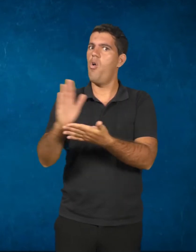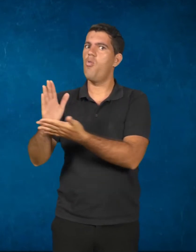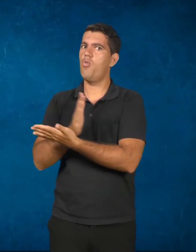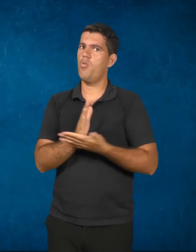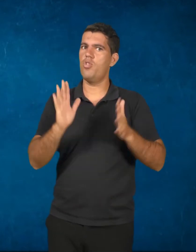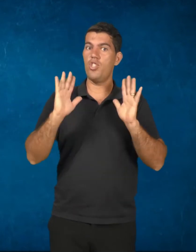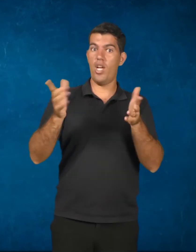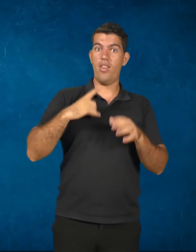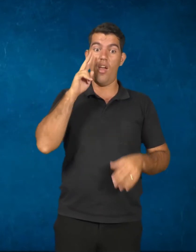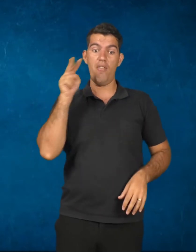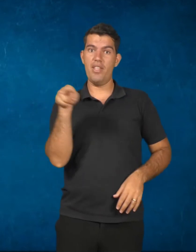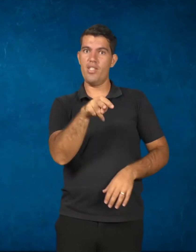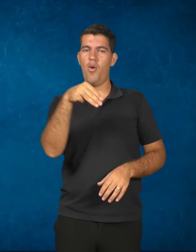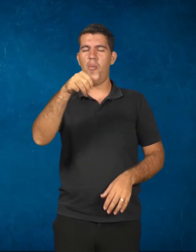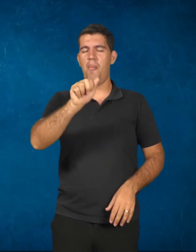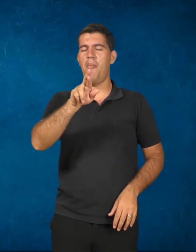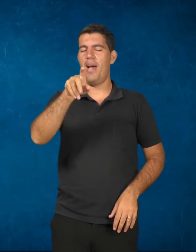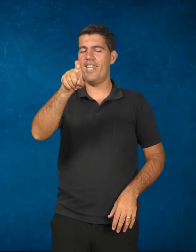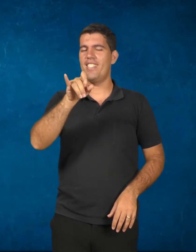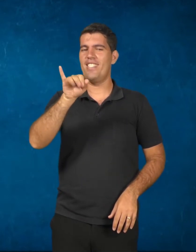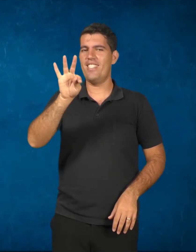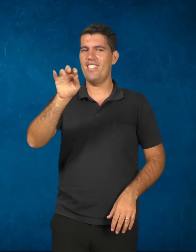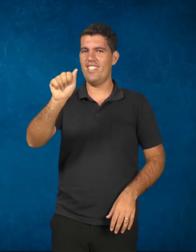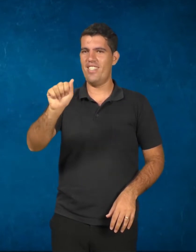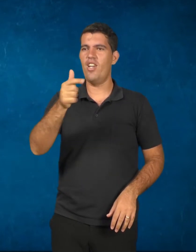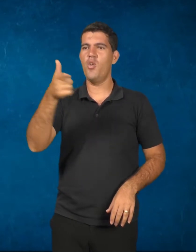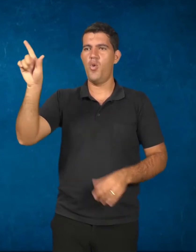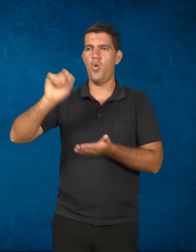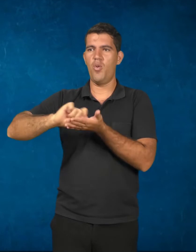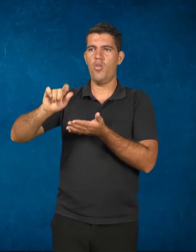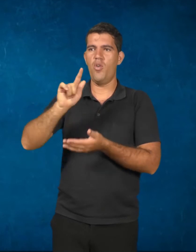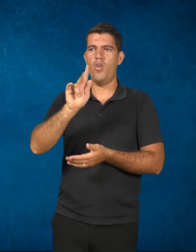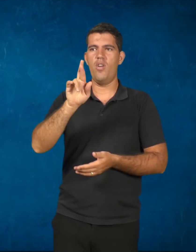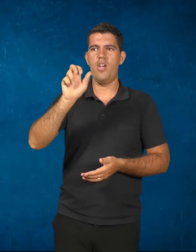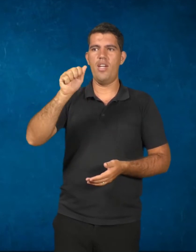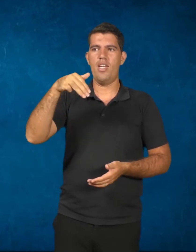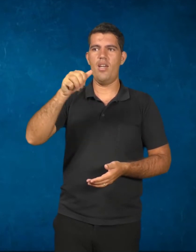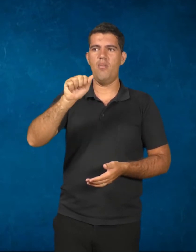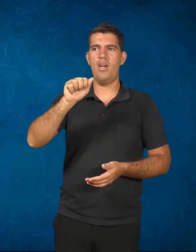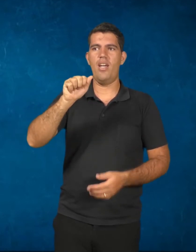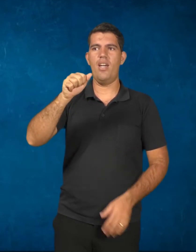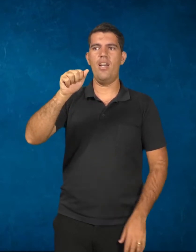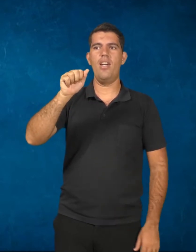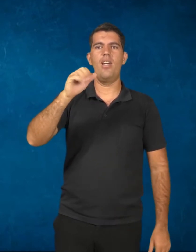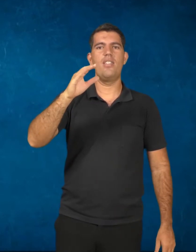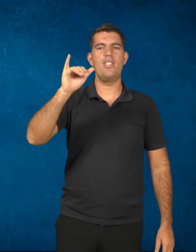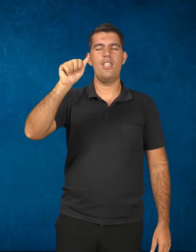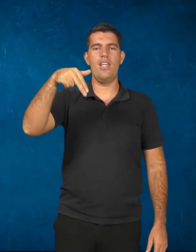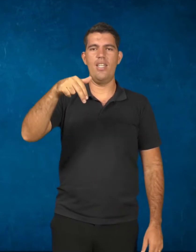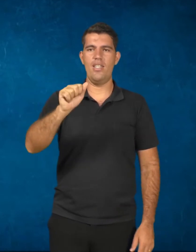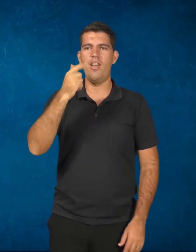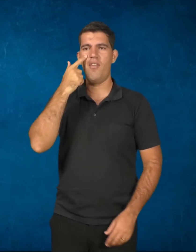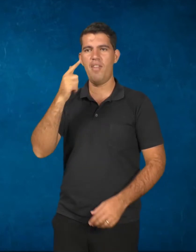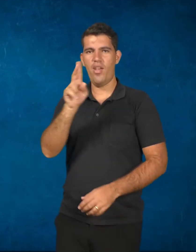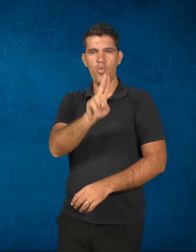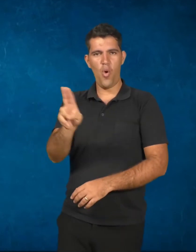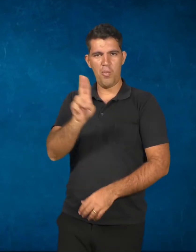visão marxista e gramistiana. Quem são eles? Manacorda, que é italiano, Acácia Quenzer, Galdêncio